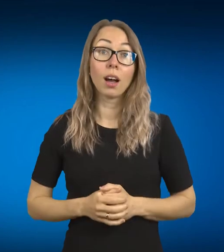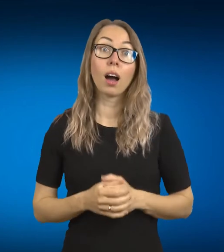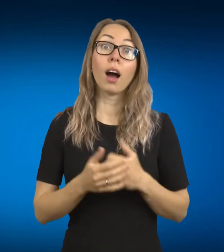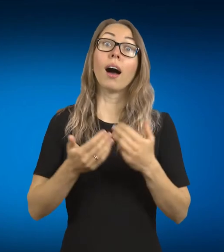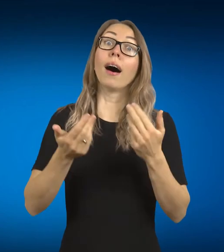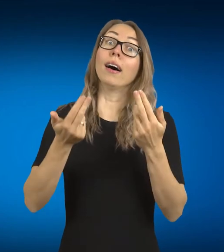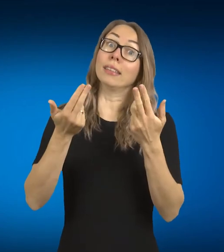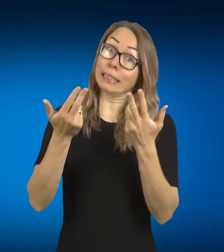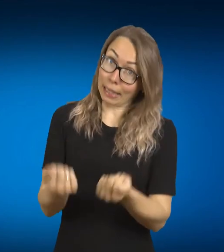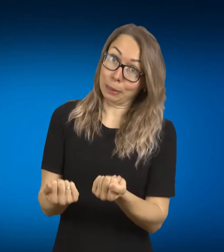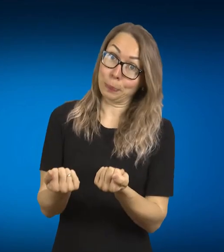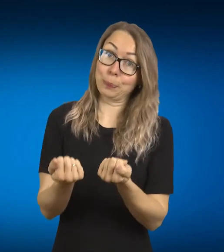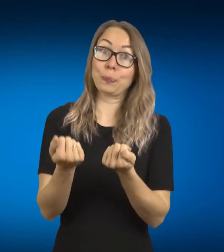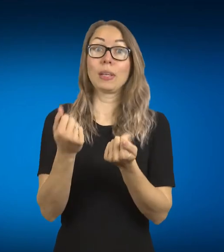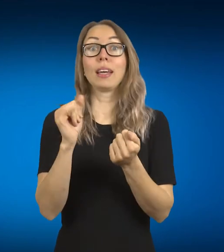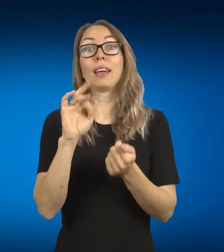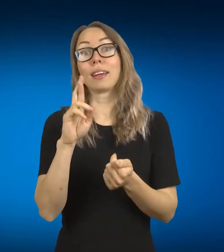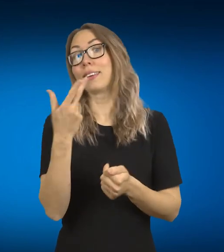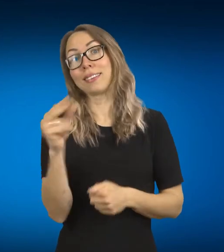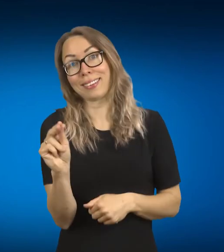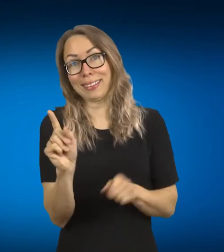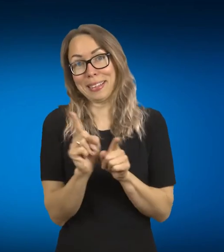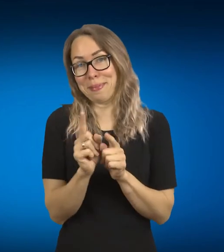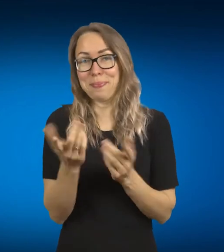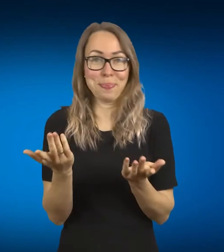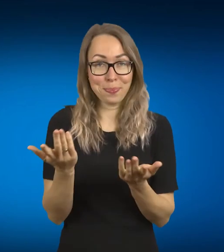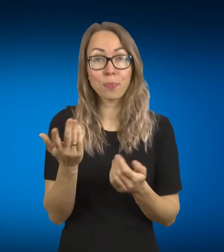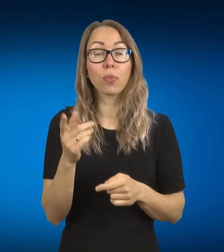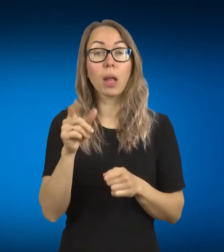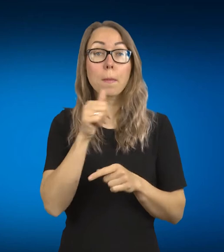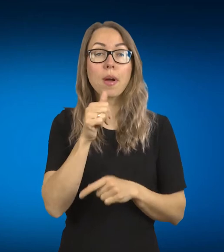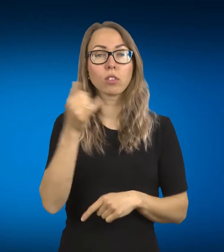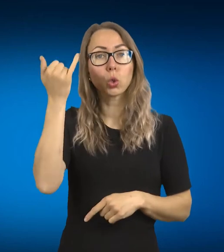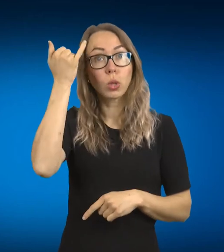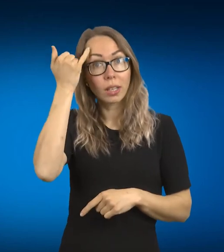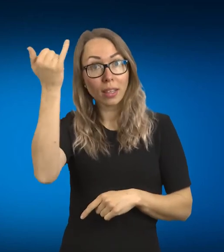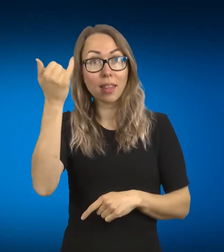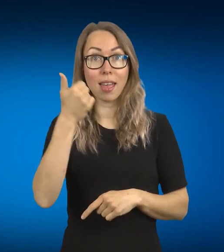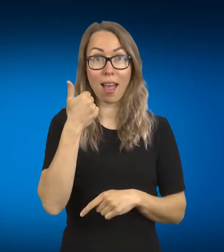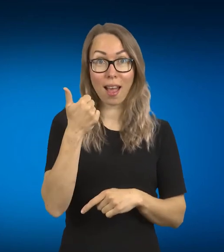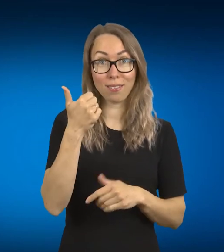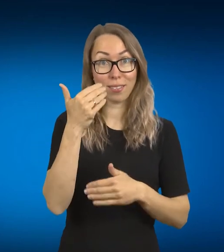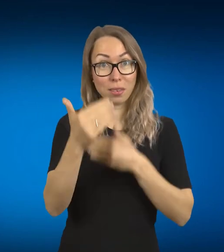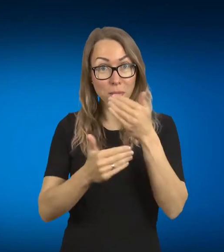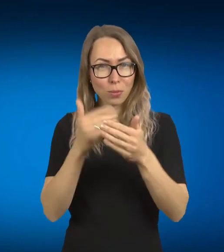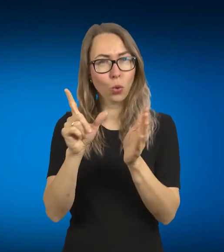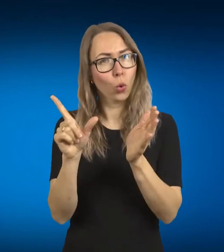Iš dalies taip, iš dalies ne, nes kad kiltų idėją vis tiek reikalingi žmonės, tai jie kažkaip atsirado mano